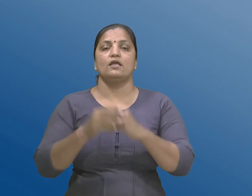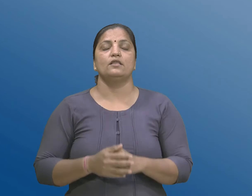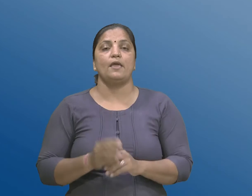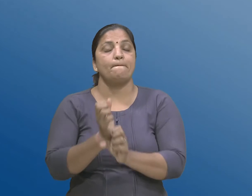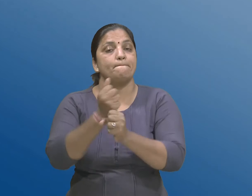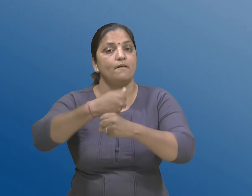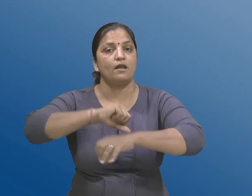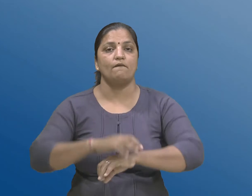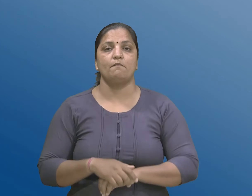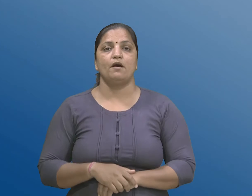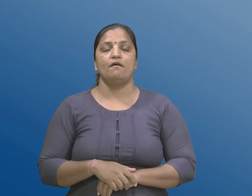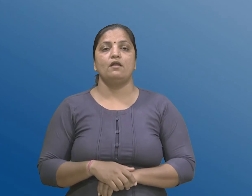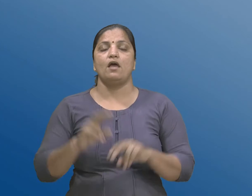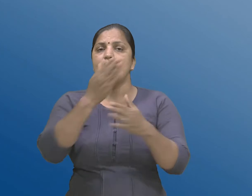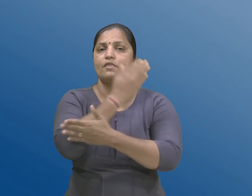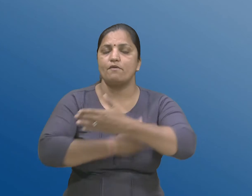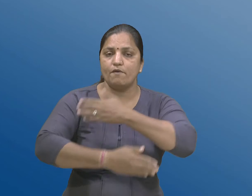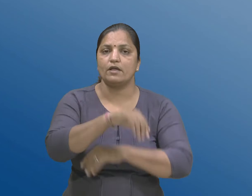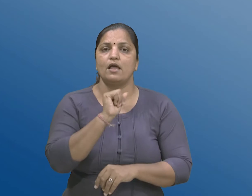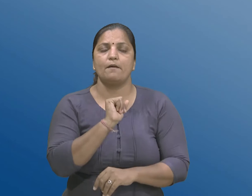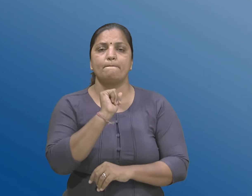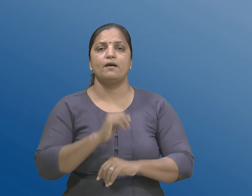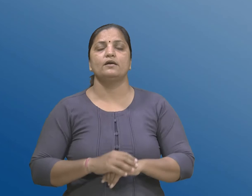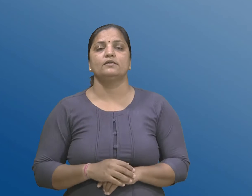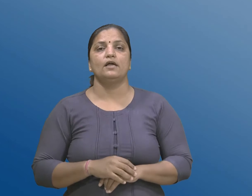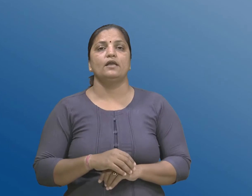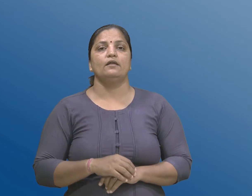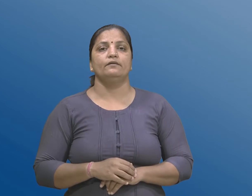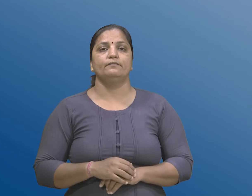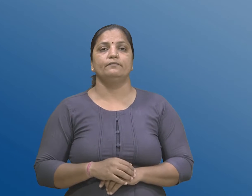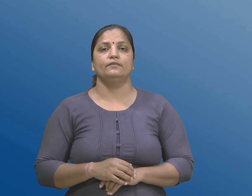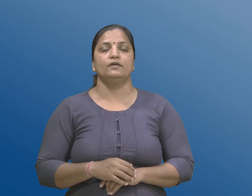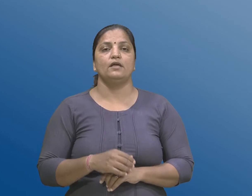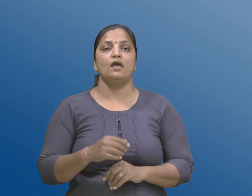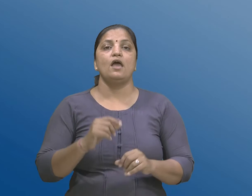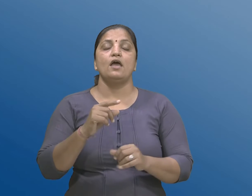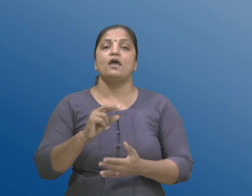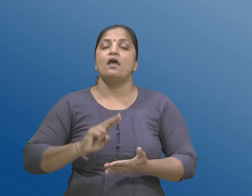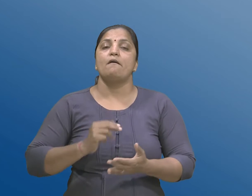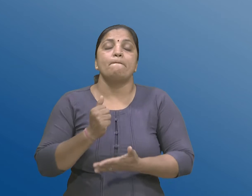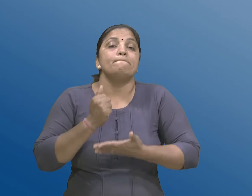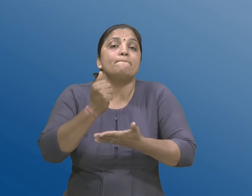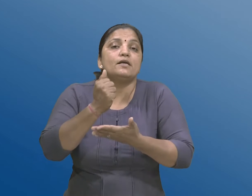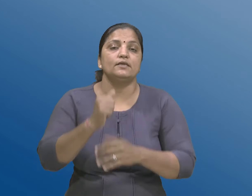आवेल विकलांग व्यक्तियो माटे नी निधी अने Charitable